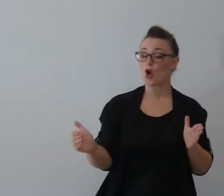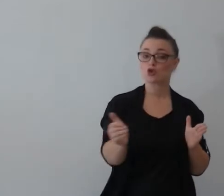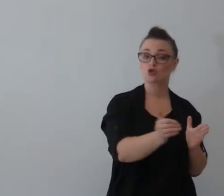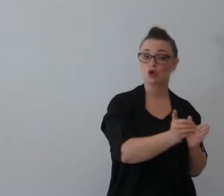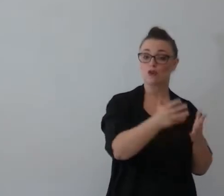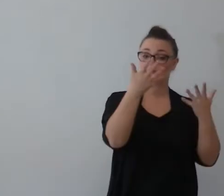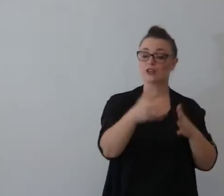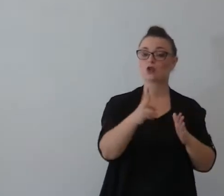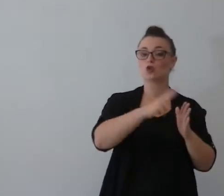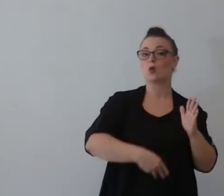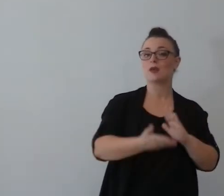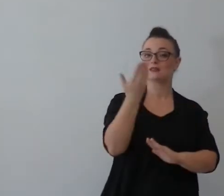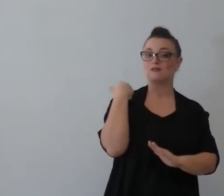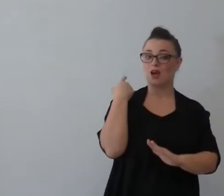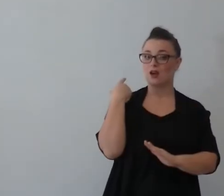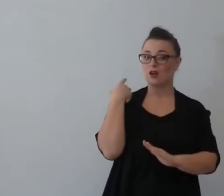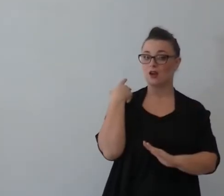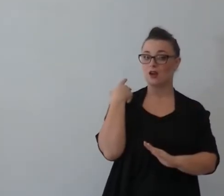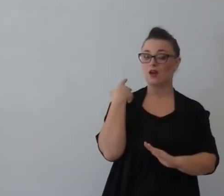del quando aveva incontrato